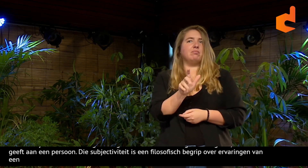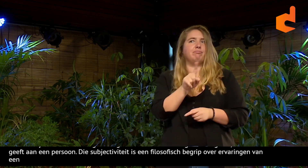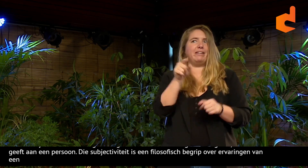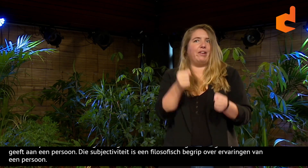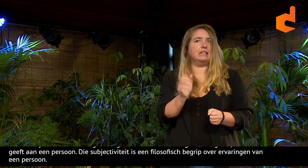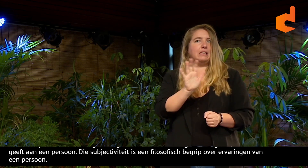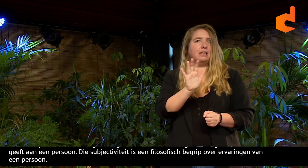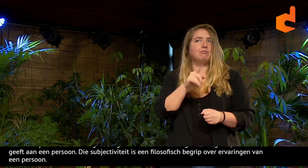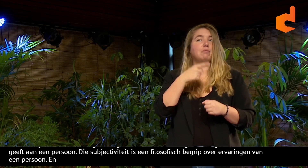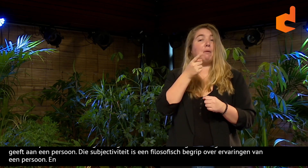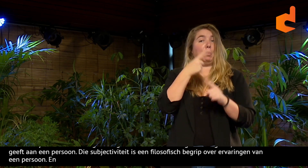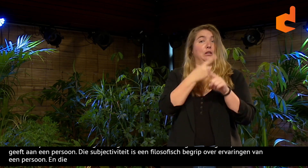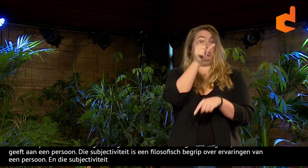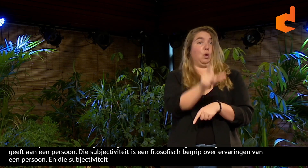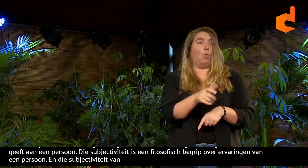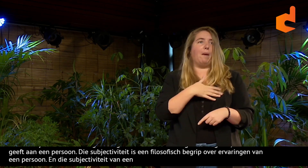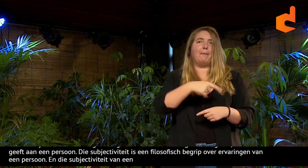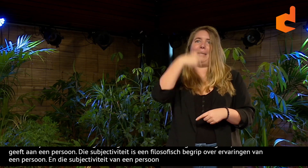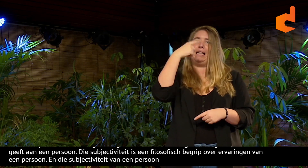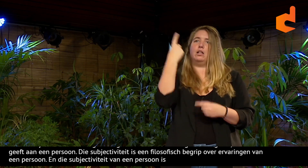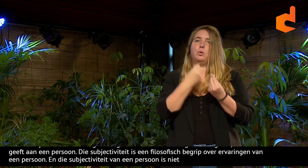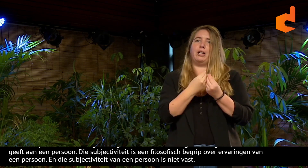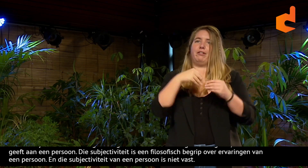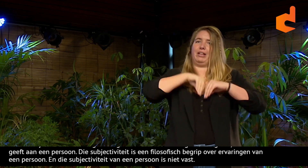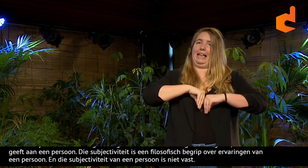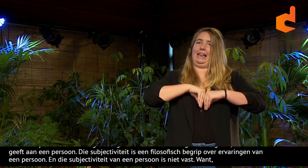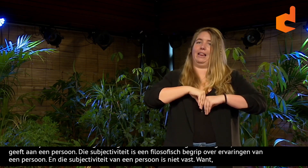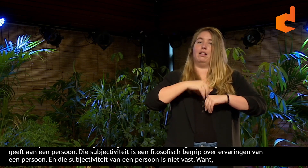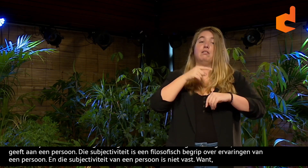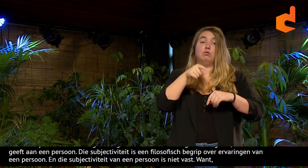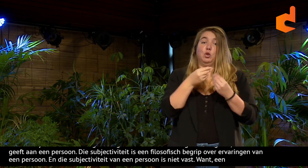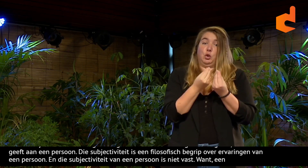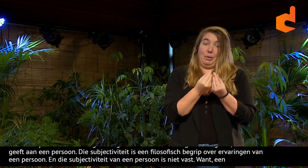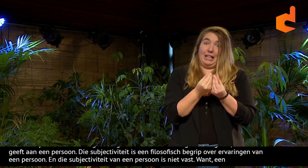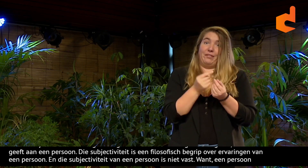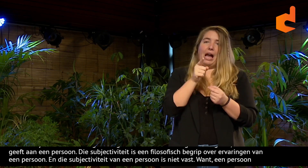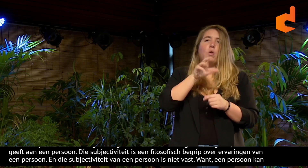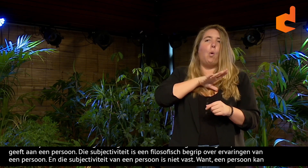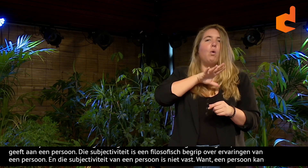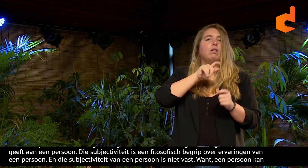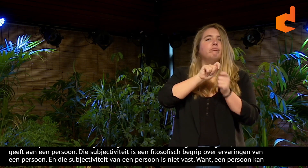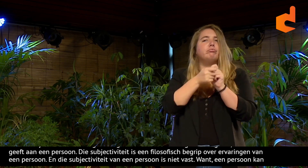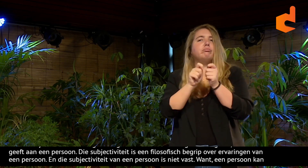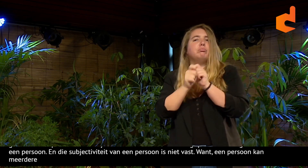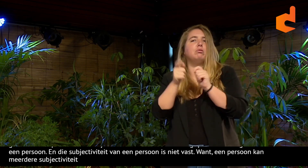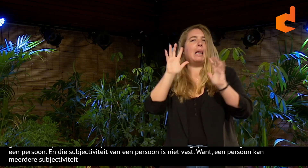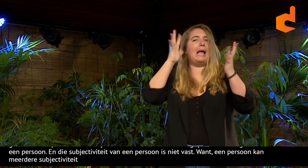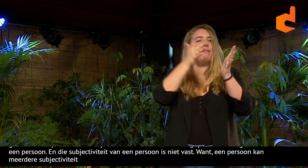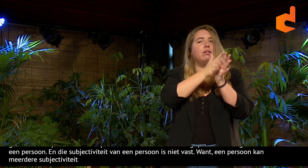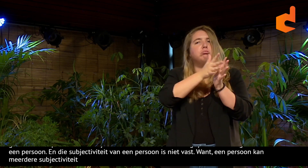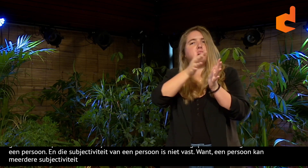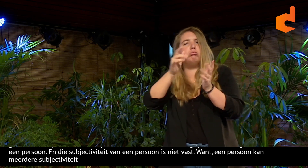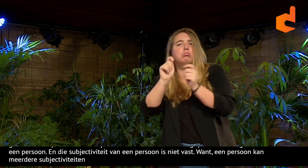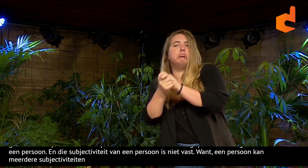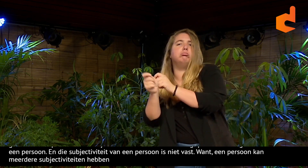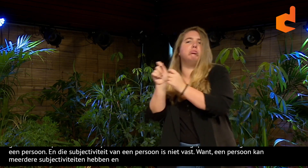En die subjectiviteit van een persoon is niet vast. Want een persoon kan ook meerdere subjectiviteiten hebben. En ze